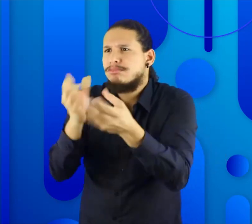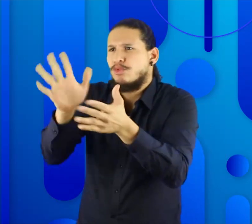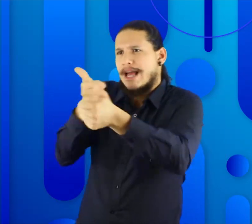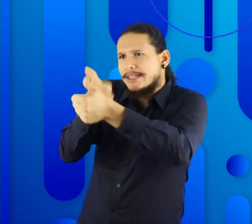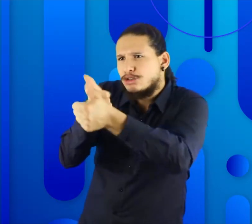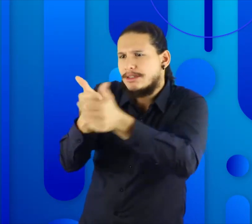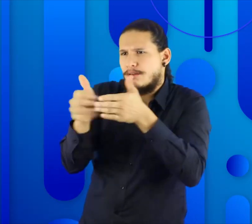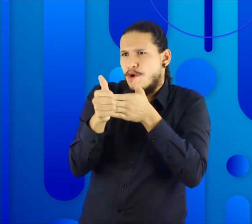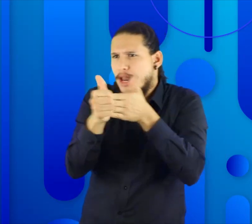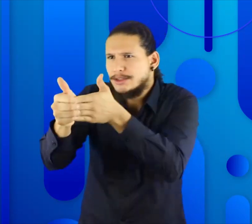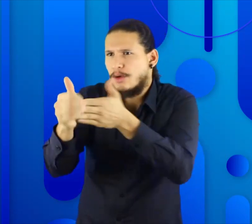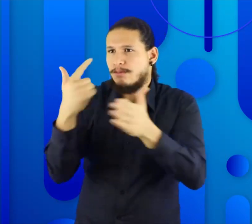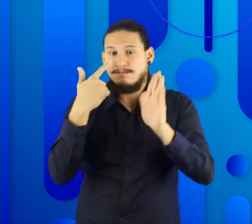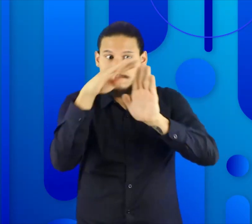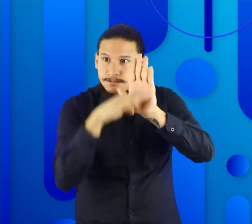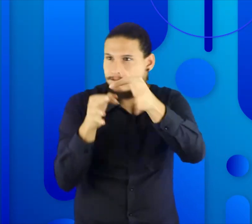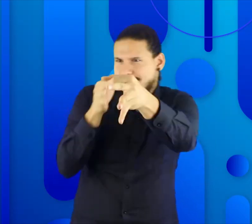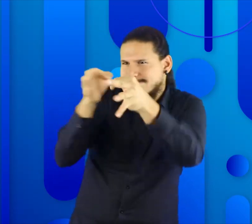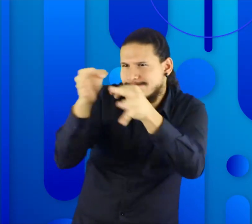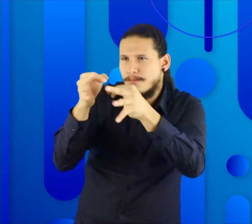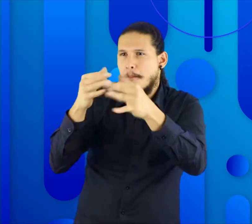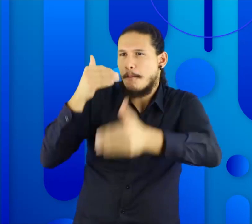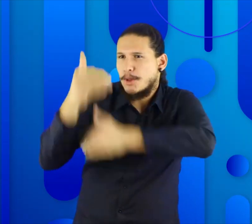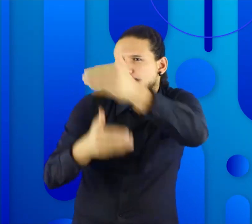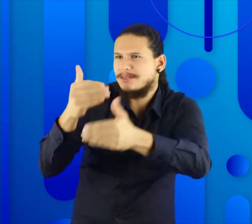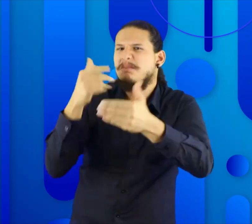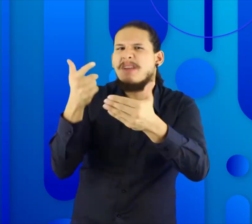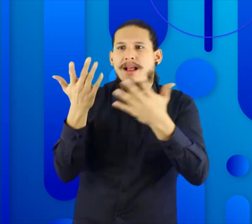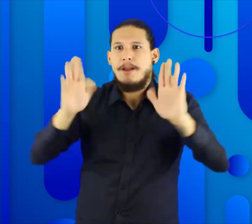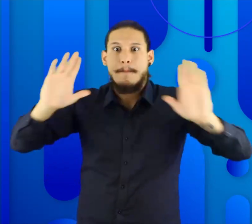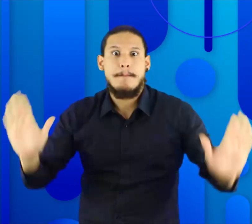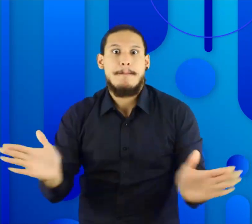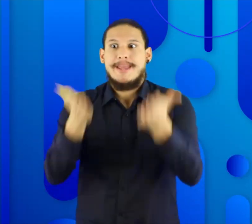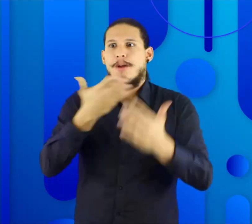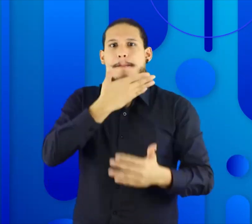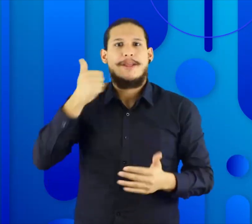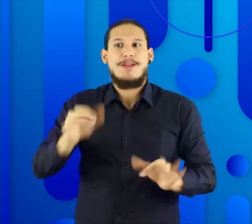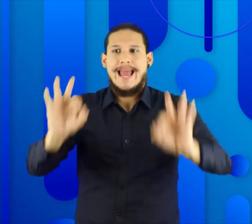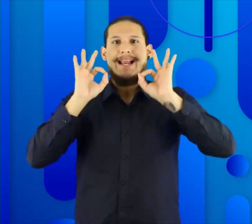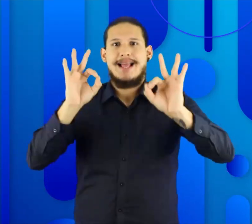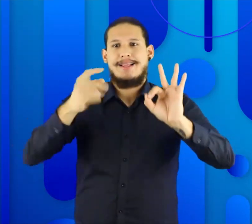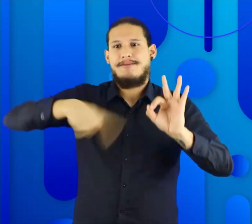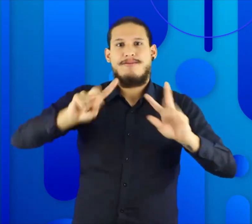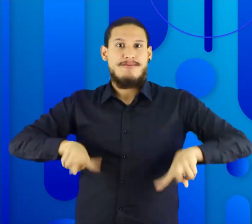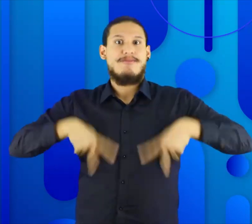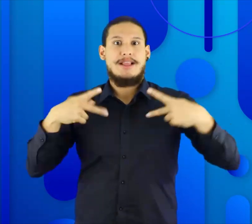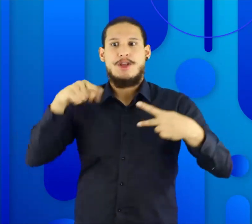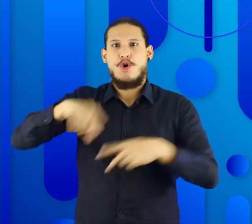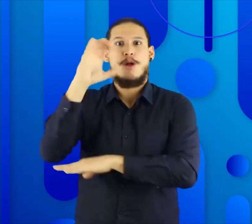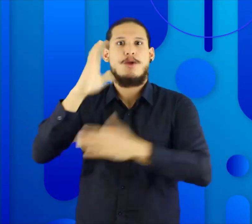y guía de manera tal que estos procesos se hagan de una mejor manera y se propenda por el mejoramiento de la calidad de vida de las